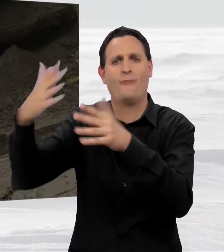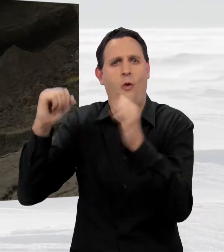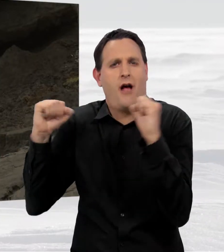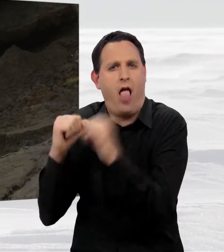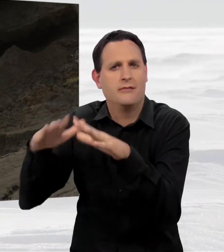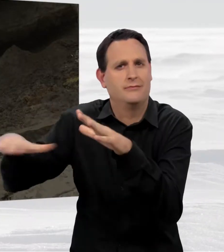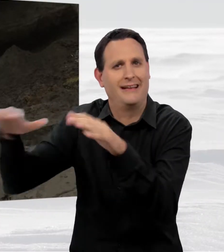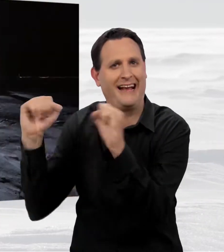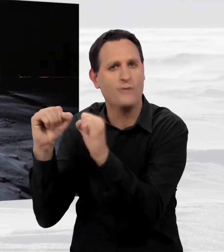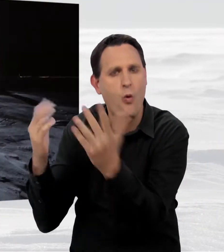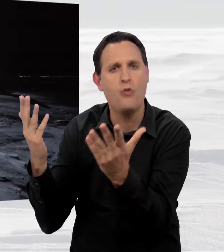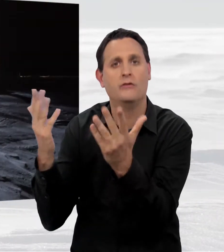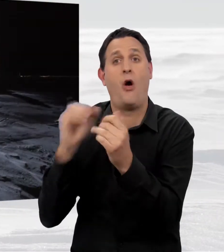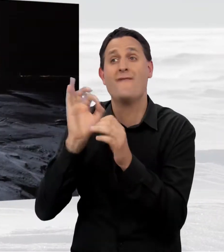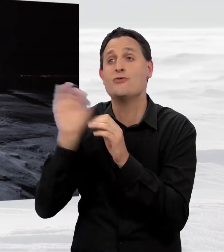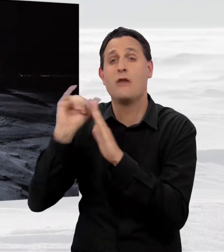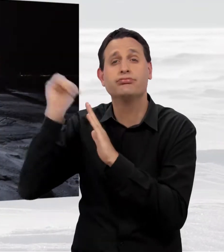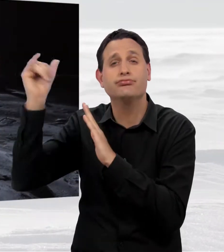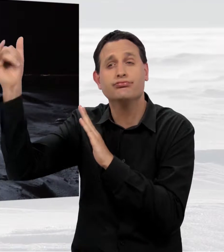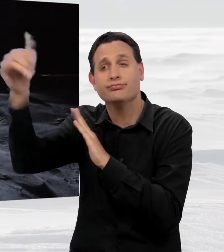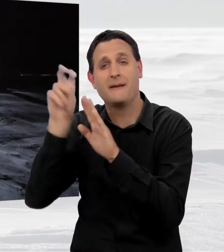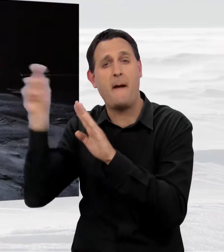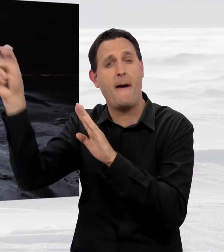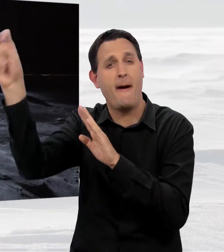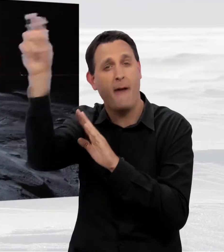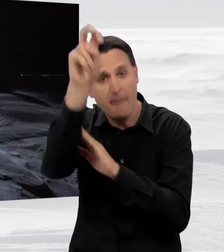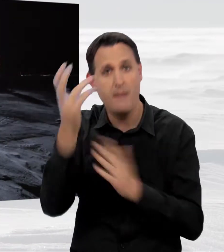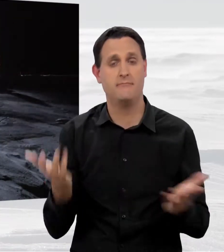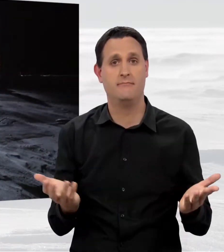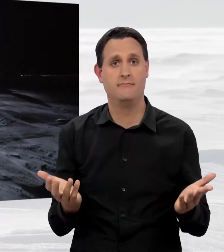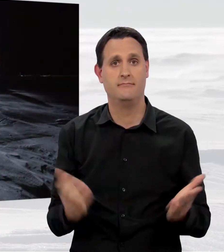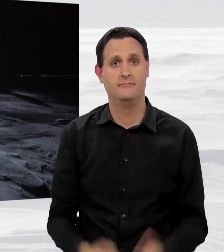Land, für Expeditionen in die entferntesten Ecken der Welt.